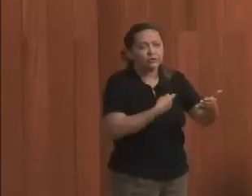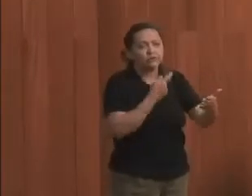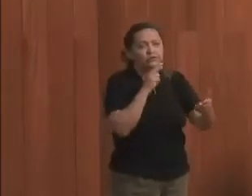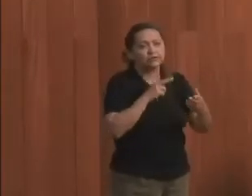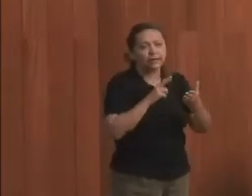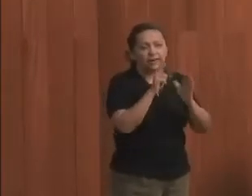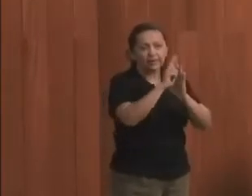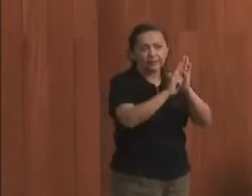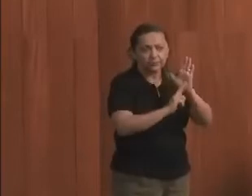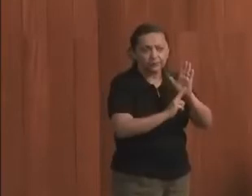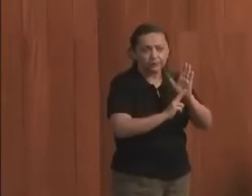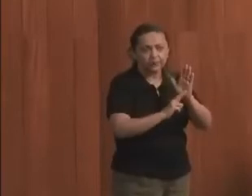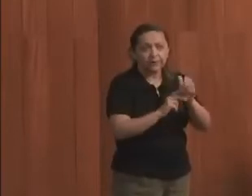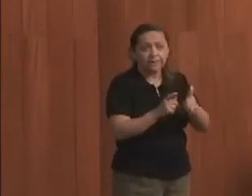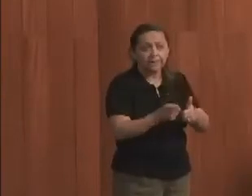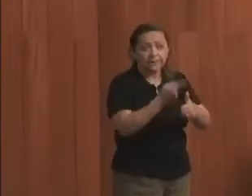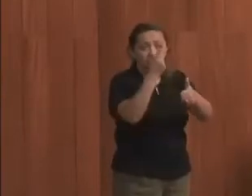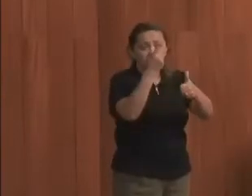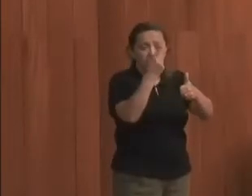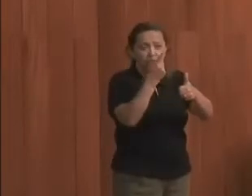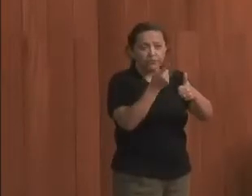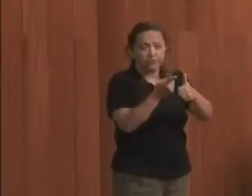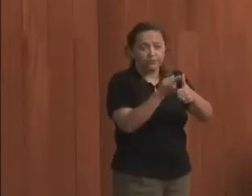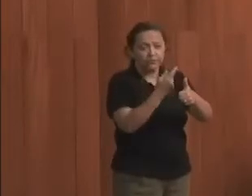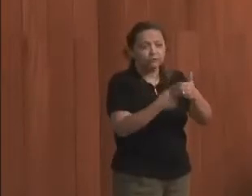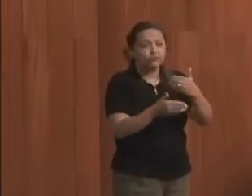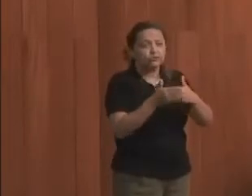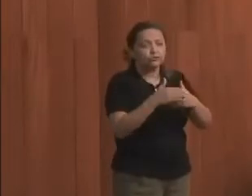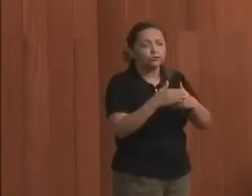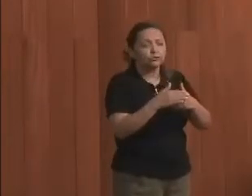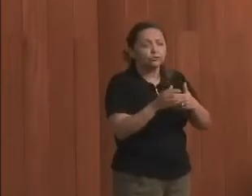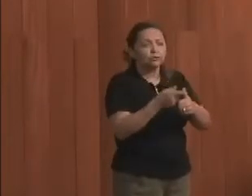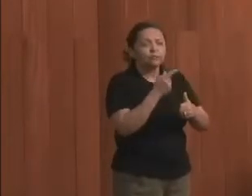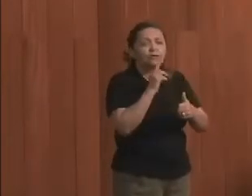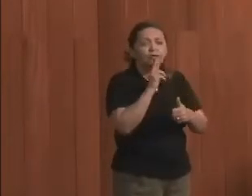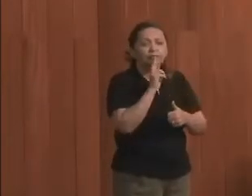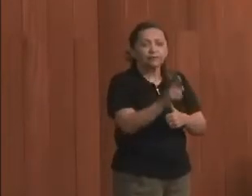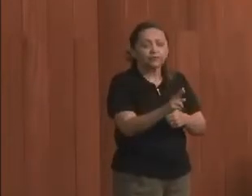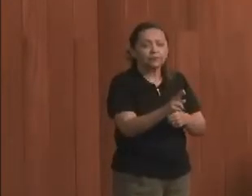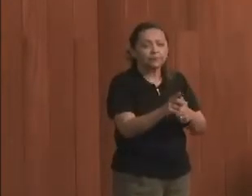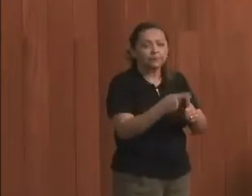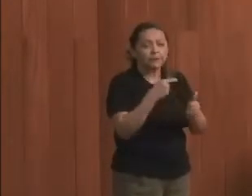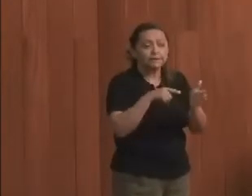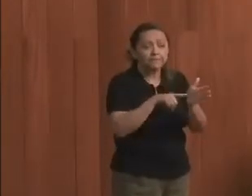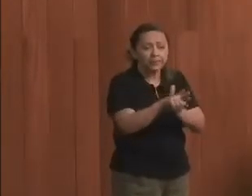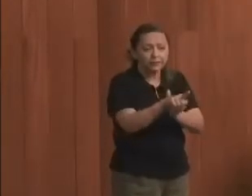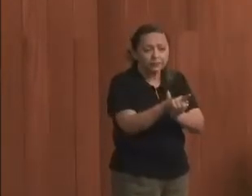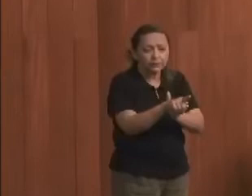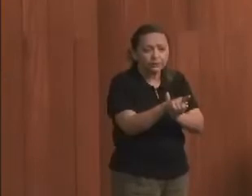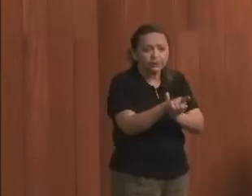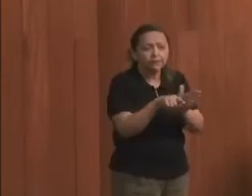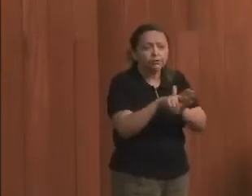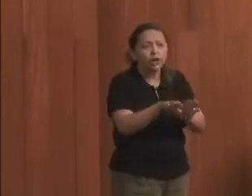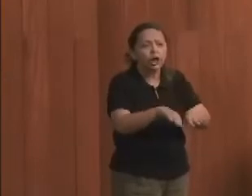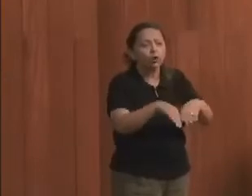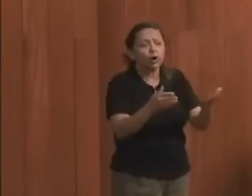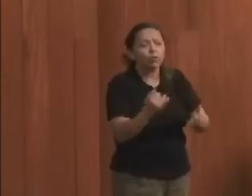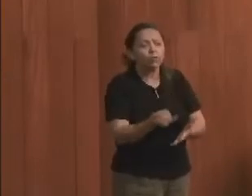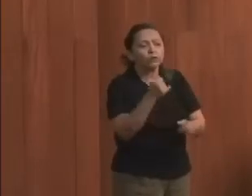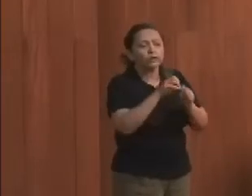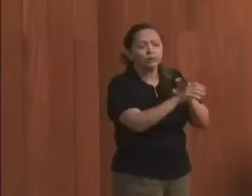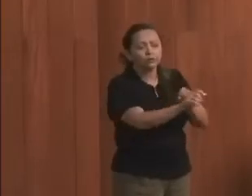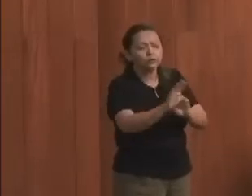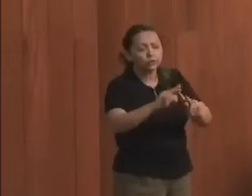resoluções. Primeiro foi sobre, respondendo a primeira pergunta, que era, qual a importância da